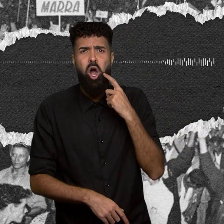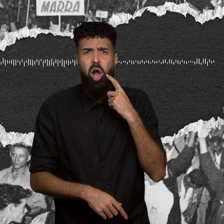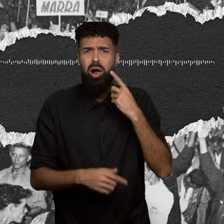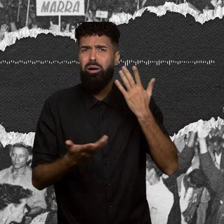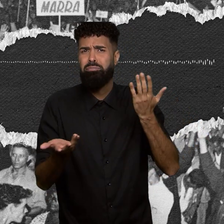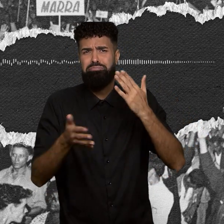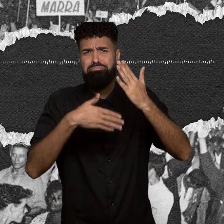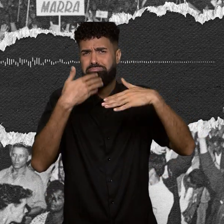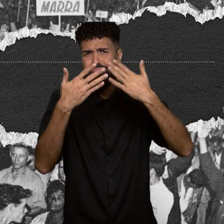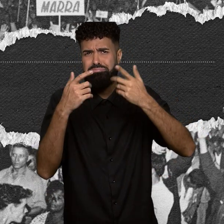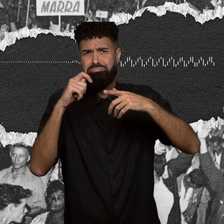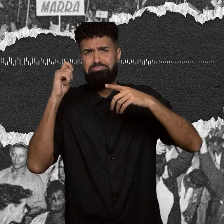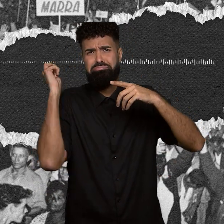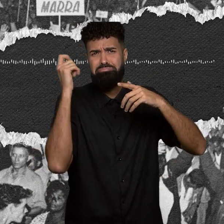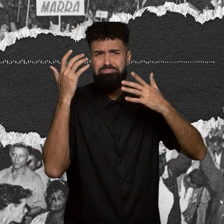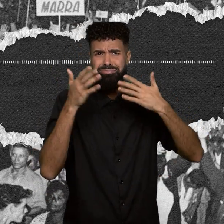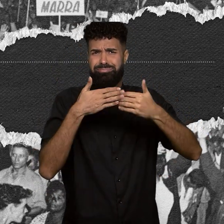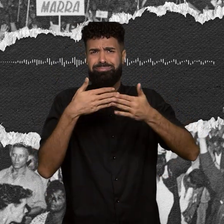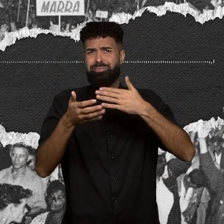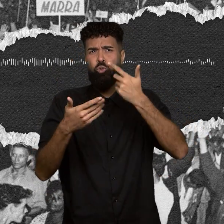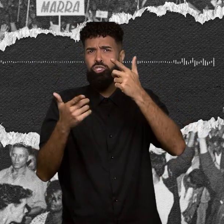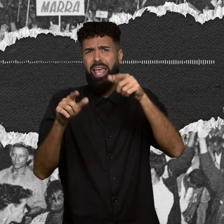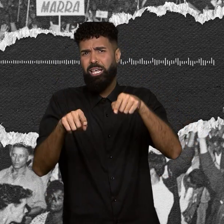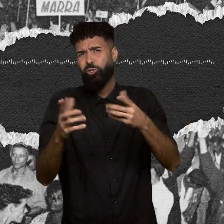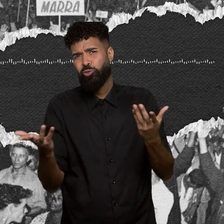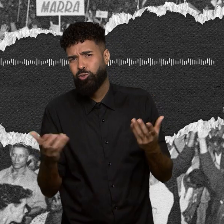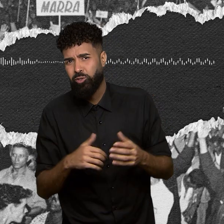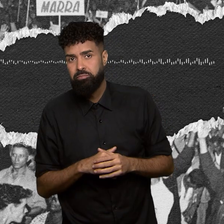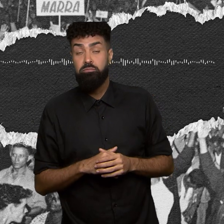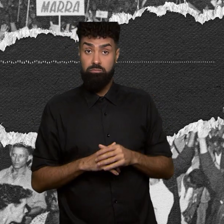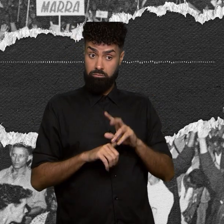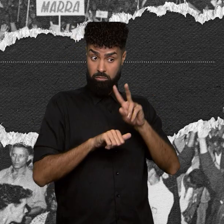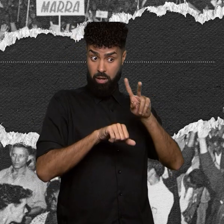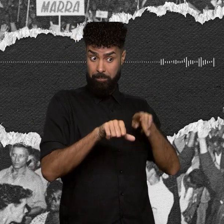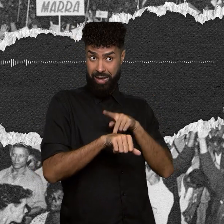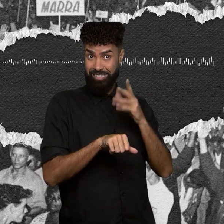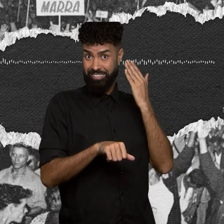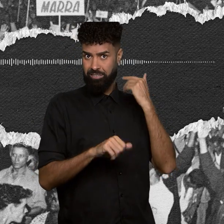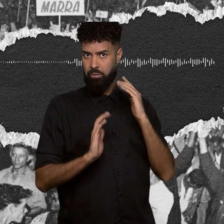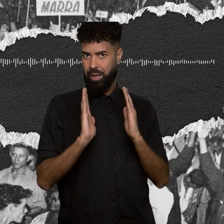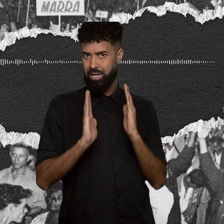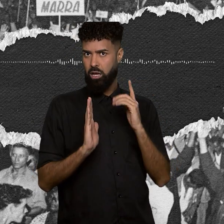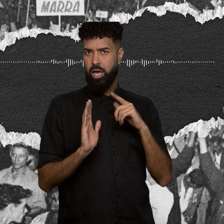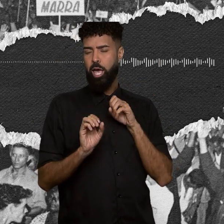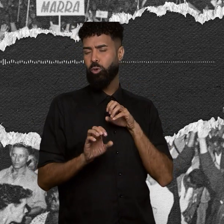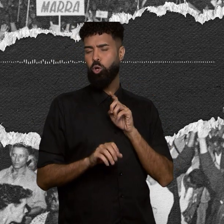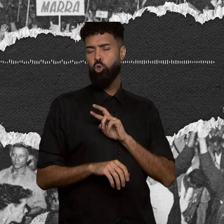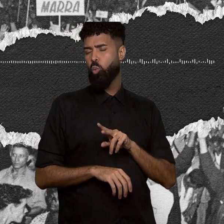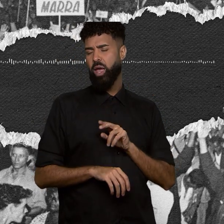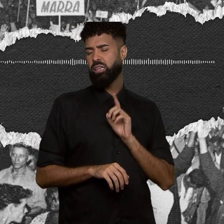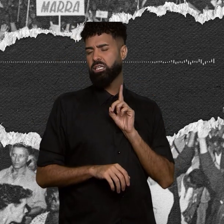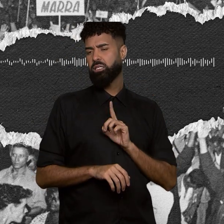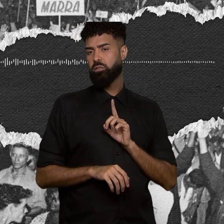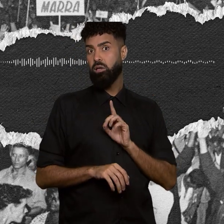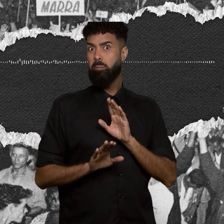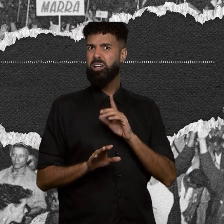esse negócio. Não tinha nada disso. Num país em que educação não era um direito, abrir escolas, contratar professores e